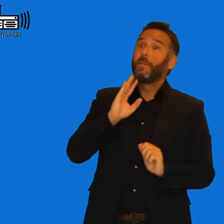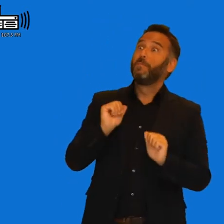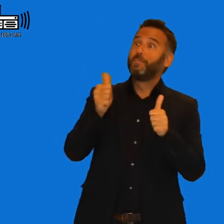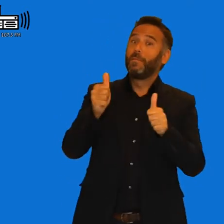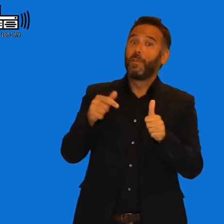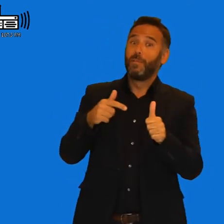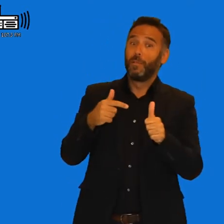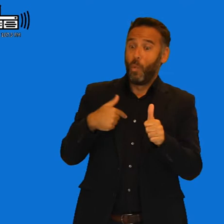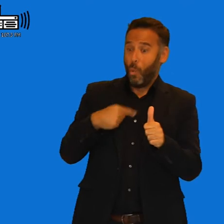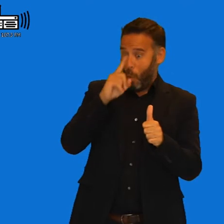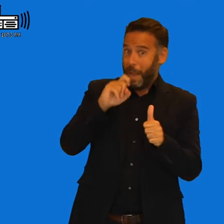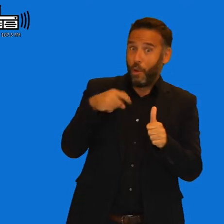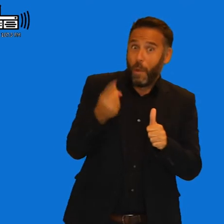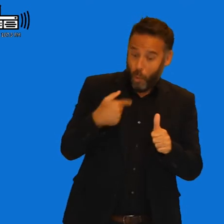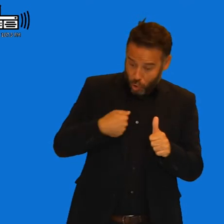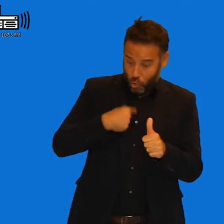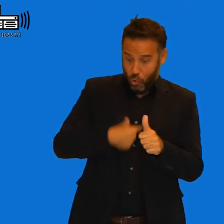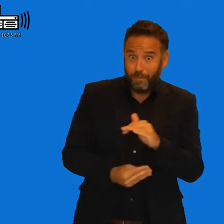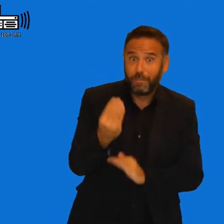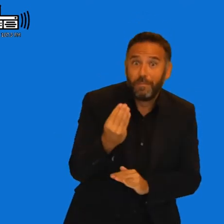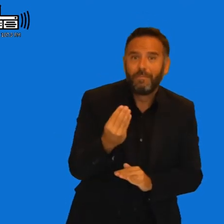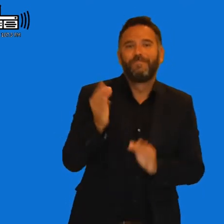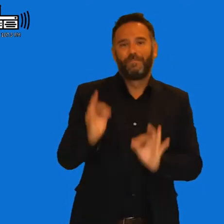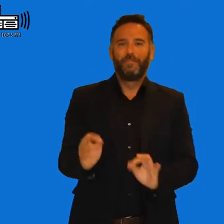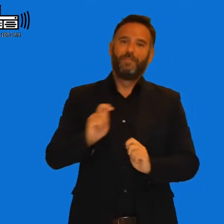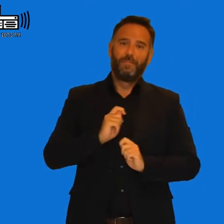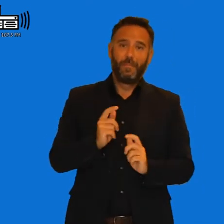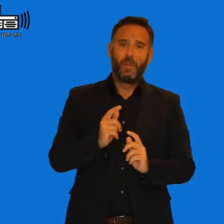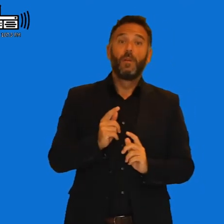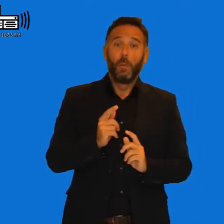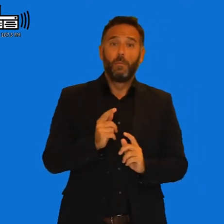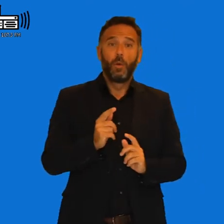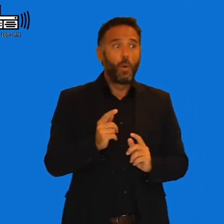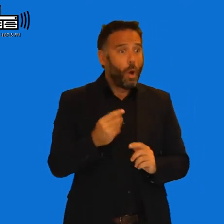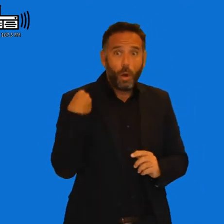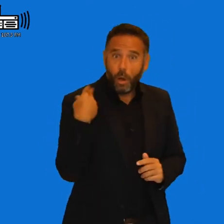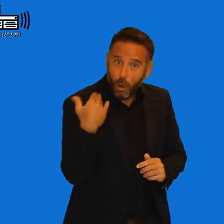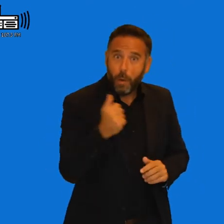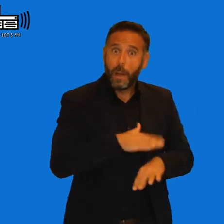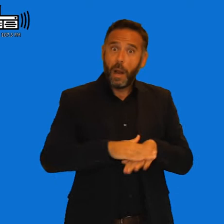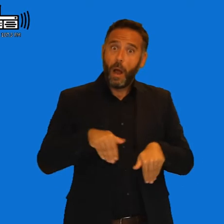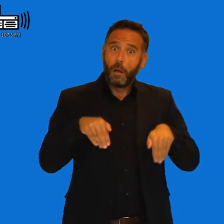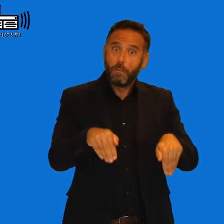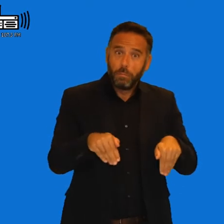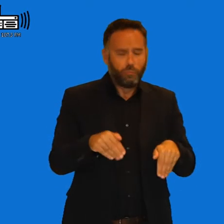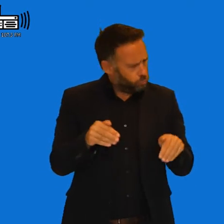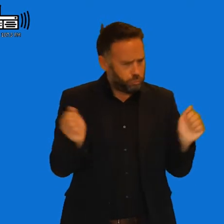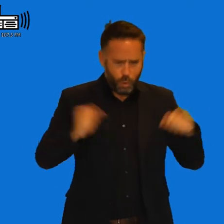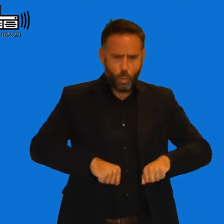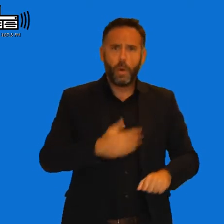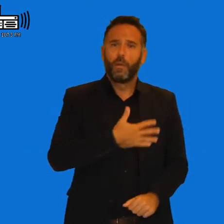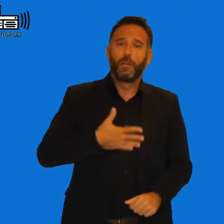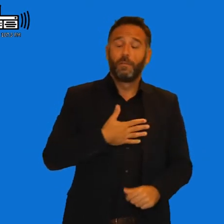bueno pues al año de al año de yo nacer bueno y me ofrecieron la posibilidad de representarla y encantado ¿No? Con ellos. Ajá. Y